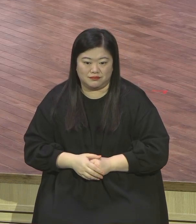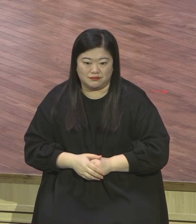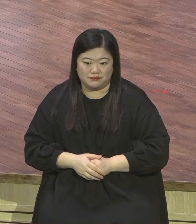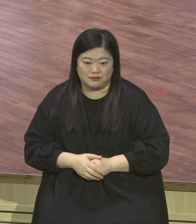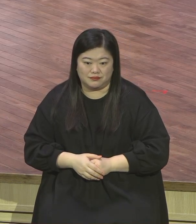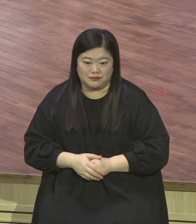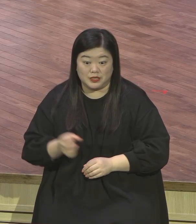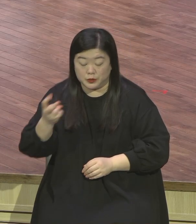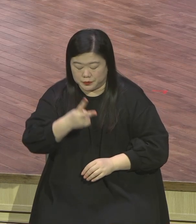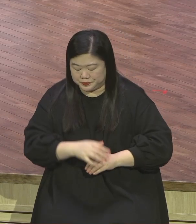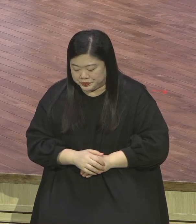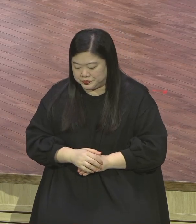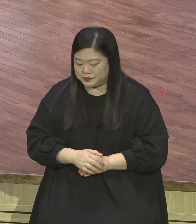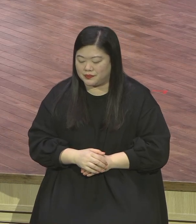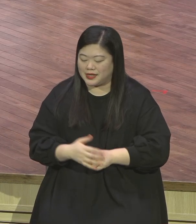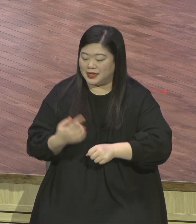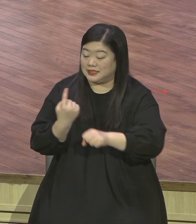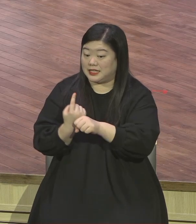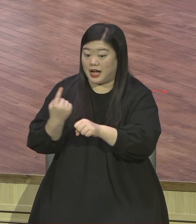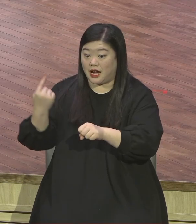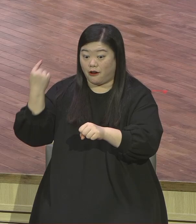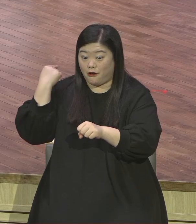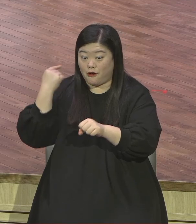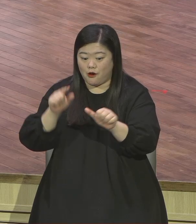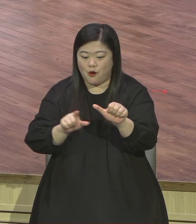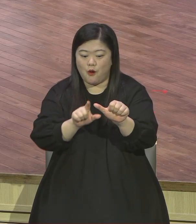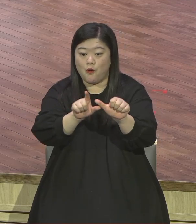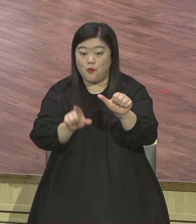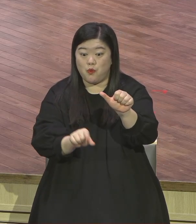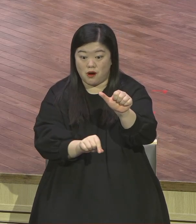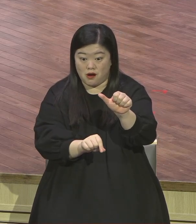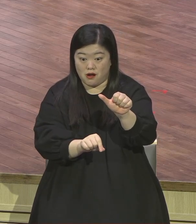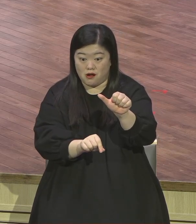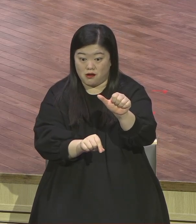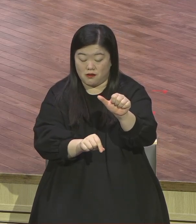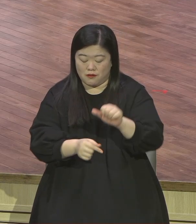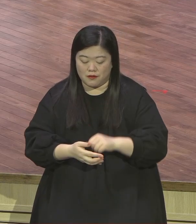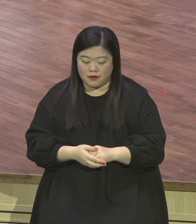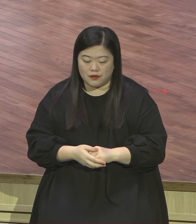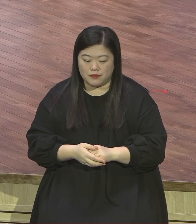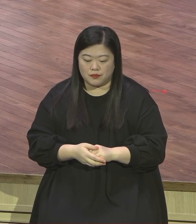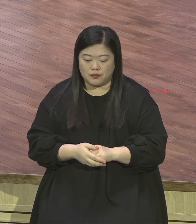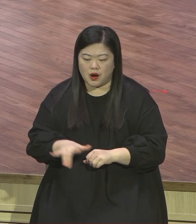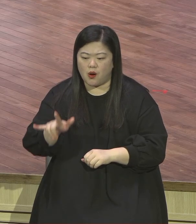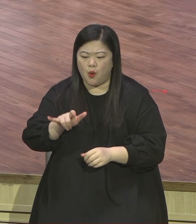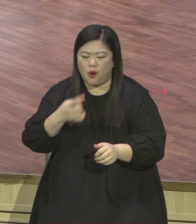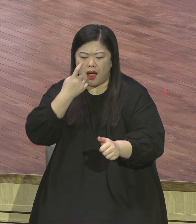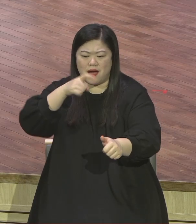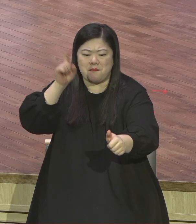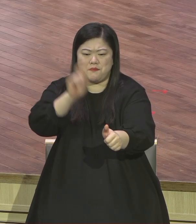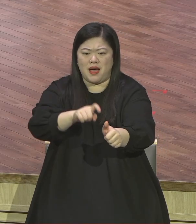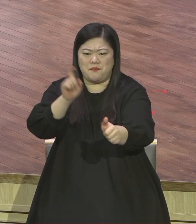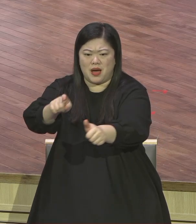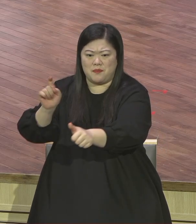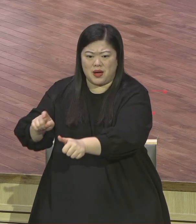코로나19에 걸린 사람이 역학조사를 하는 데 있어서 자신의 직업과 이